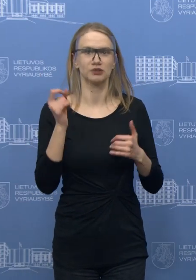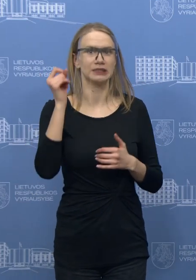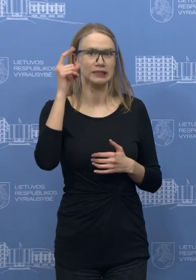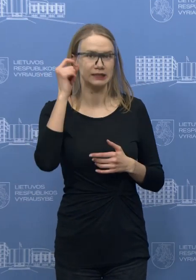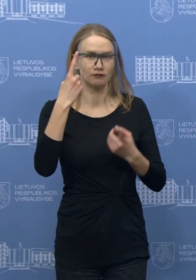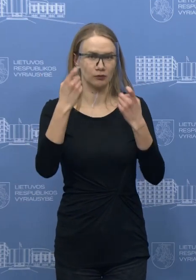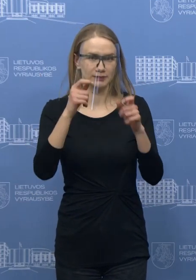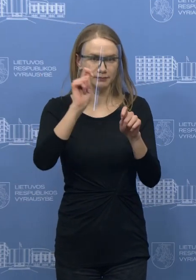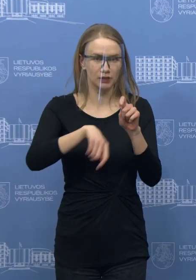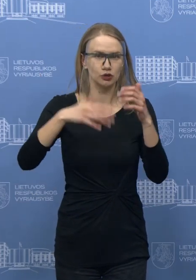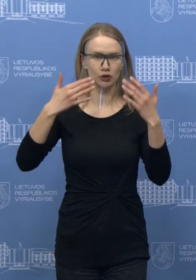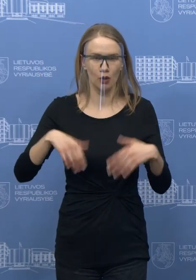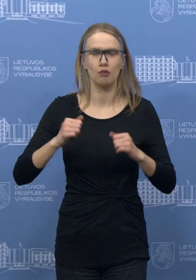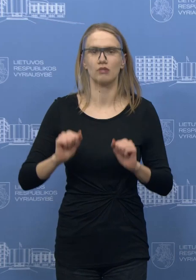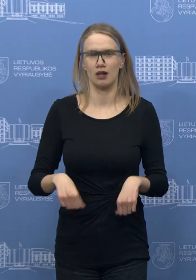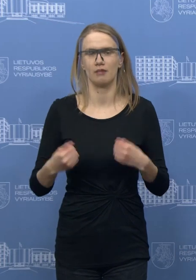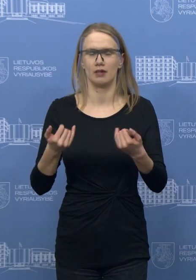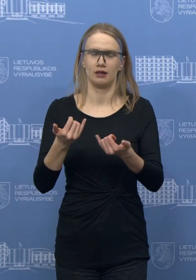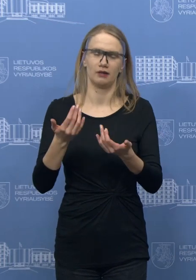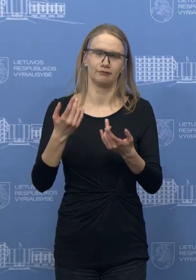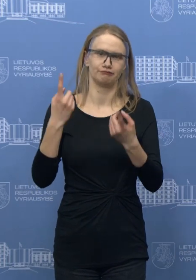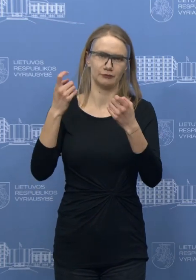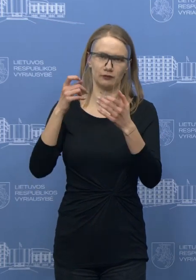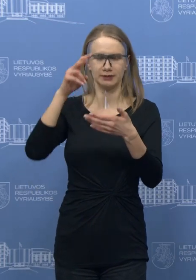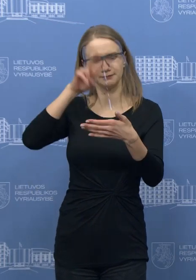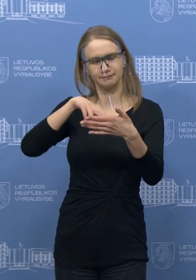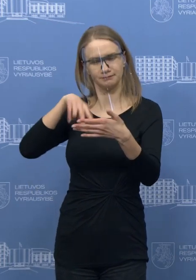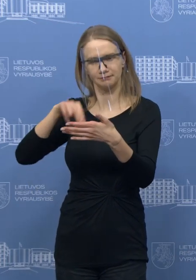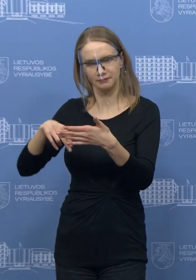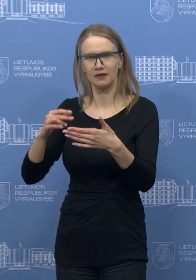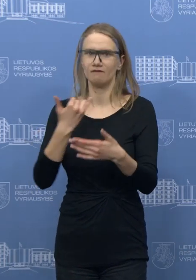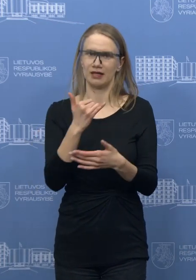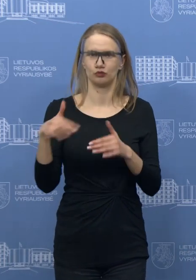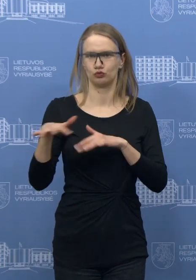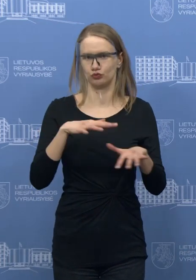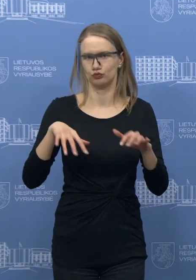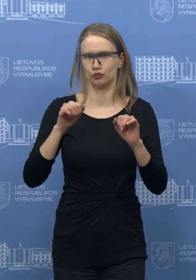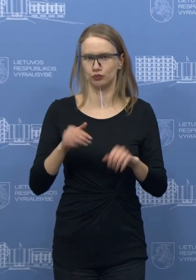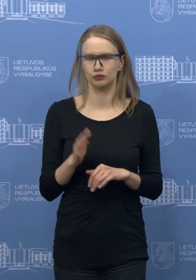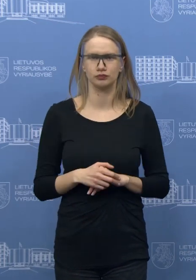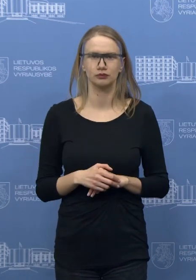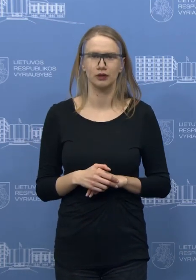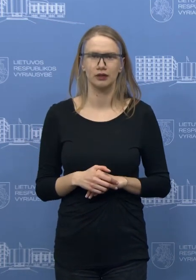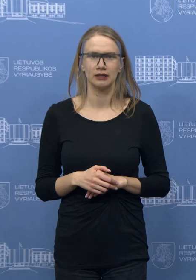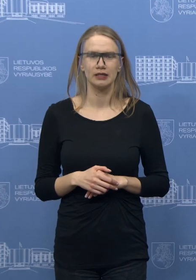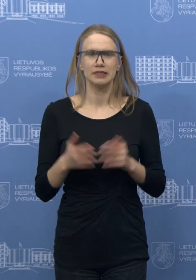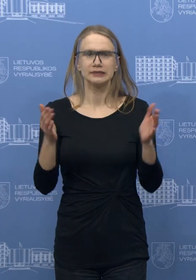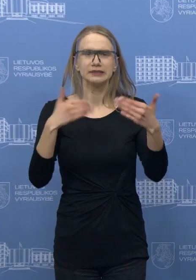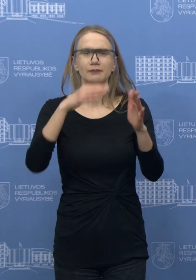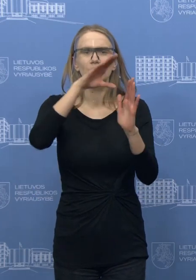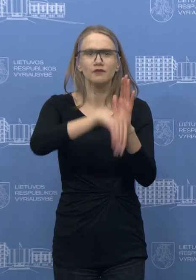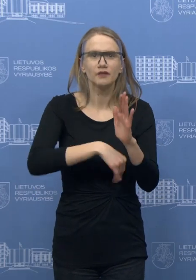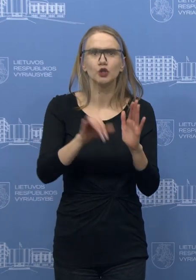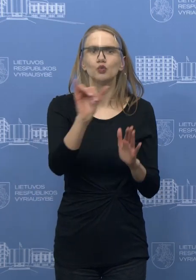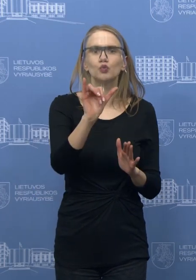svarūs duomenys reikalingi tiek prognozavimui, tiek realiaus situacijos vertinimui. yra nuo esančių žmonių, kurie jau serga, kur